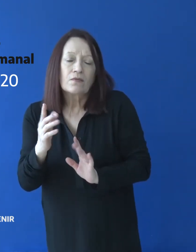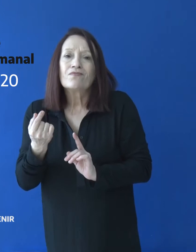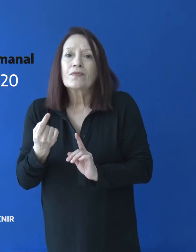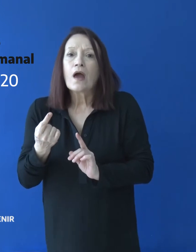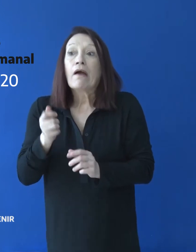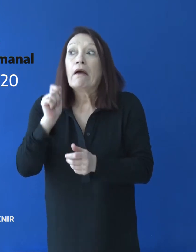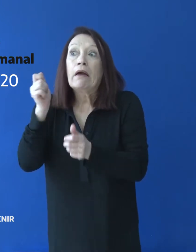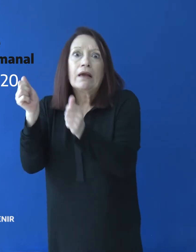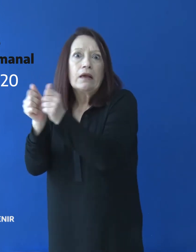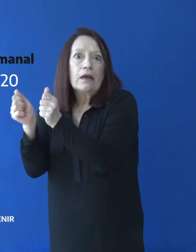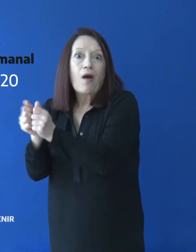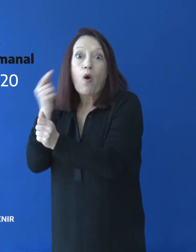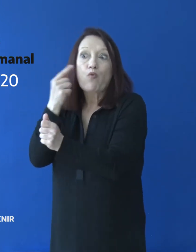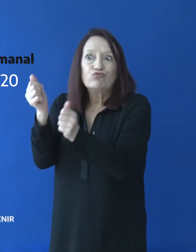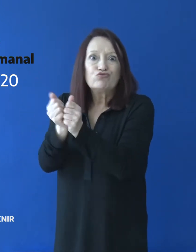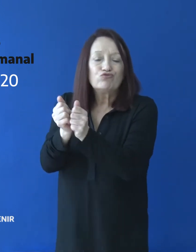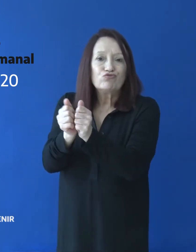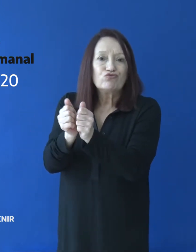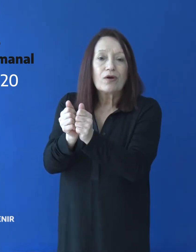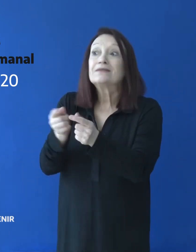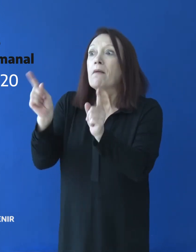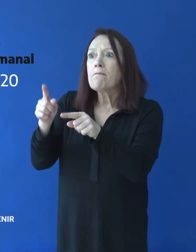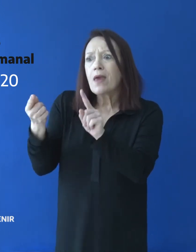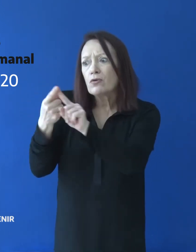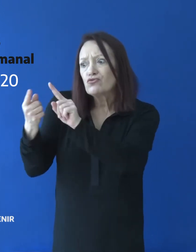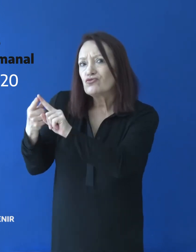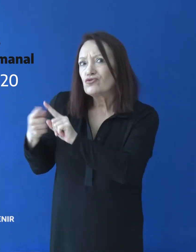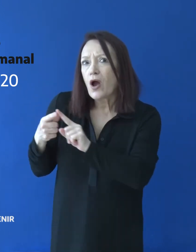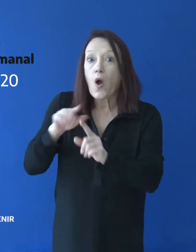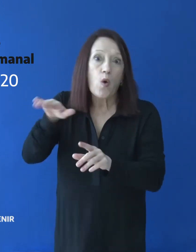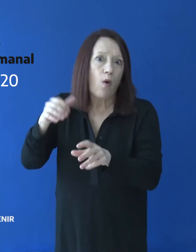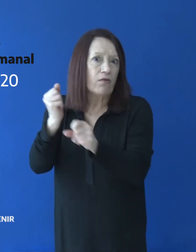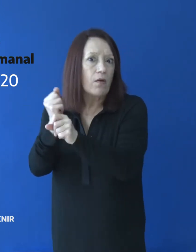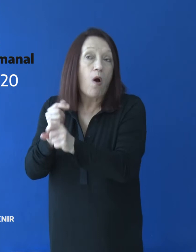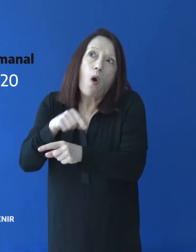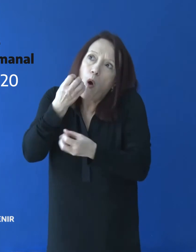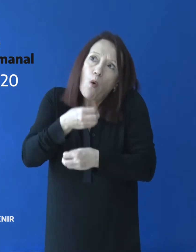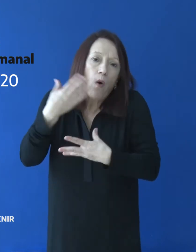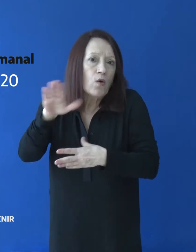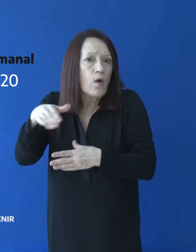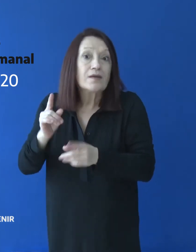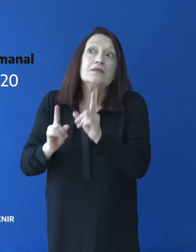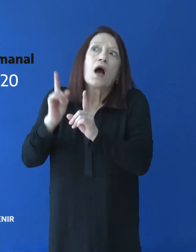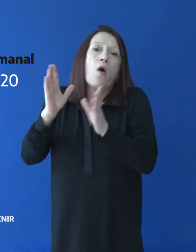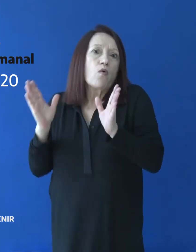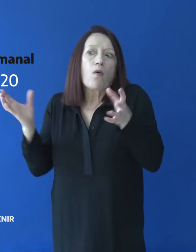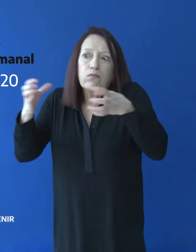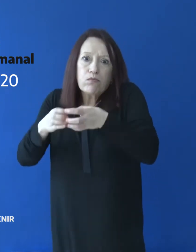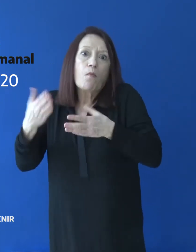quiénes viven con esa persona, sus contactos estrechos en el trabajo o de otro entorno y si estuvo en alguna reunión.